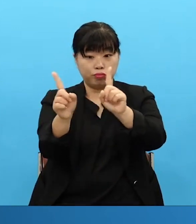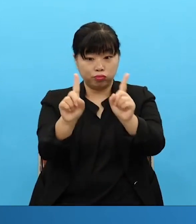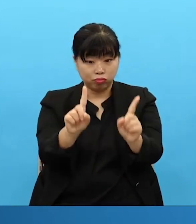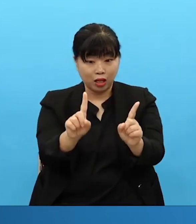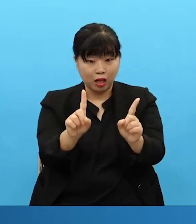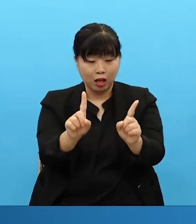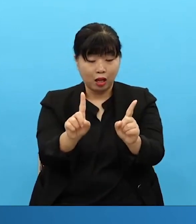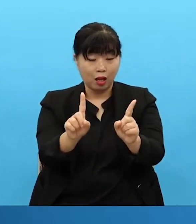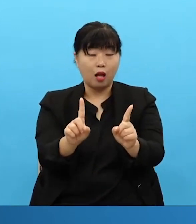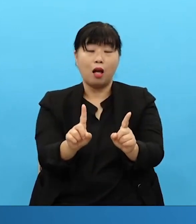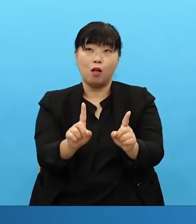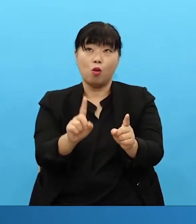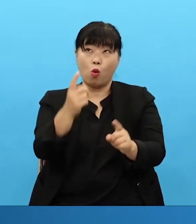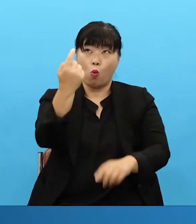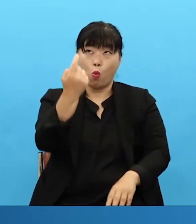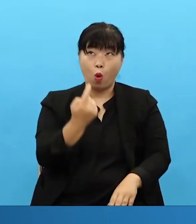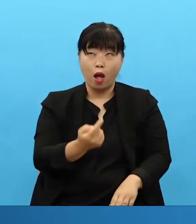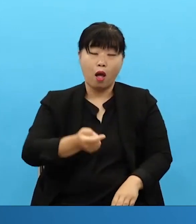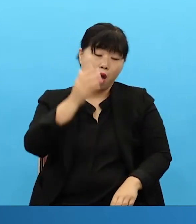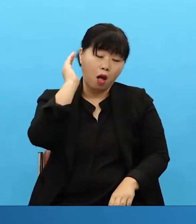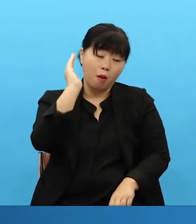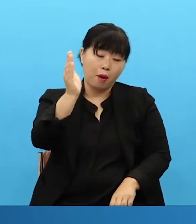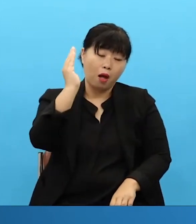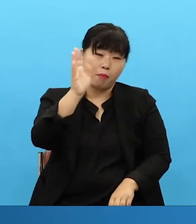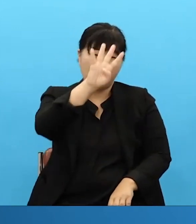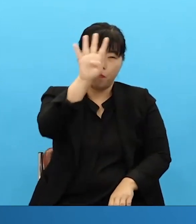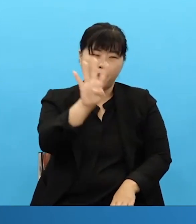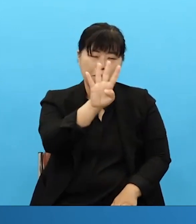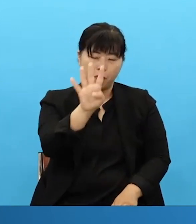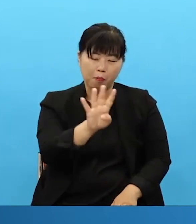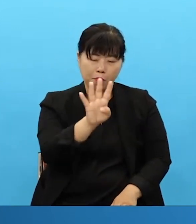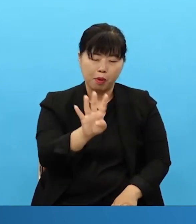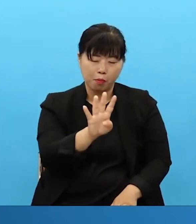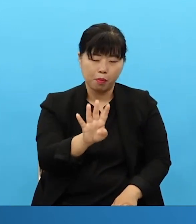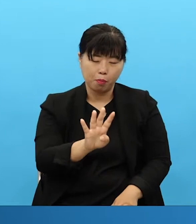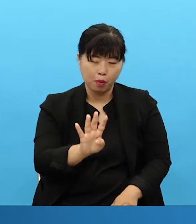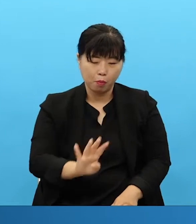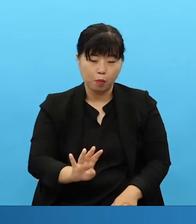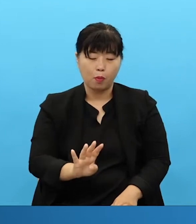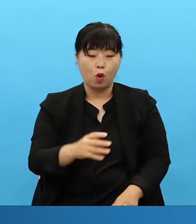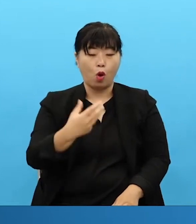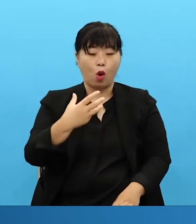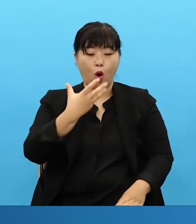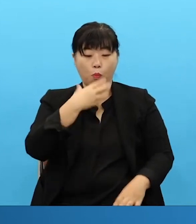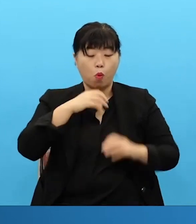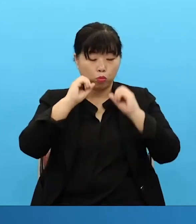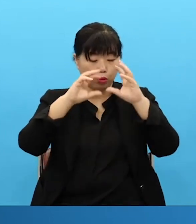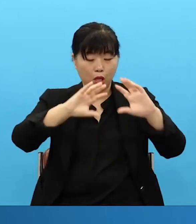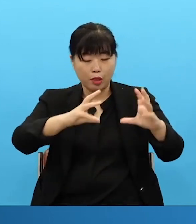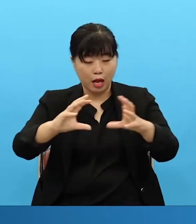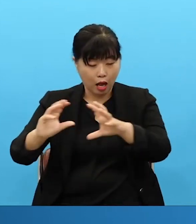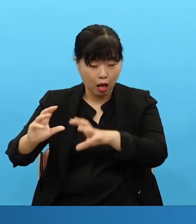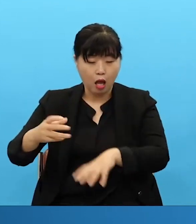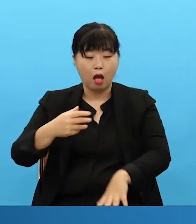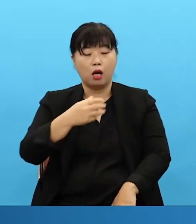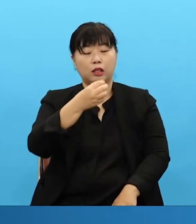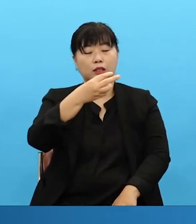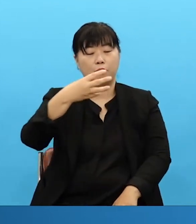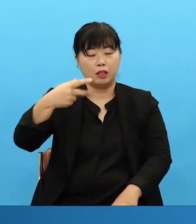것은 방향이 안 맞는 거죠. You have to make that your lifelong answer. Think about it. What Jesus spoke about several times after resurrection, there's no reason why we should not